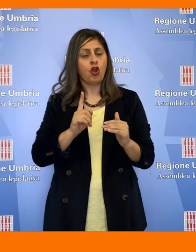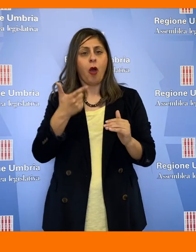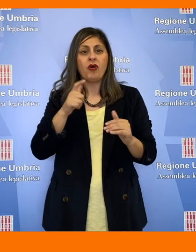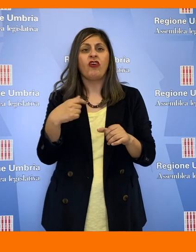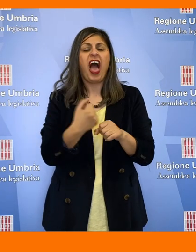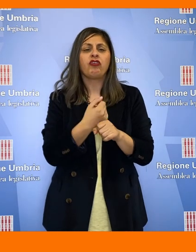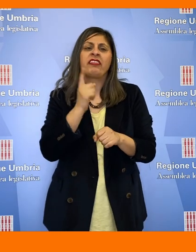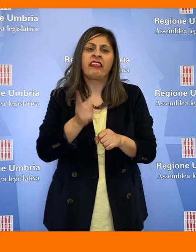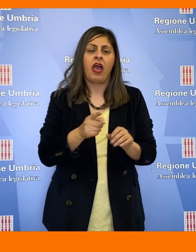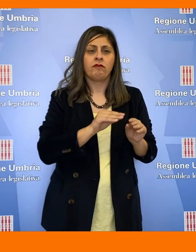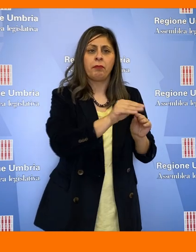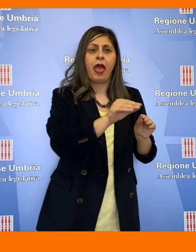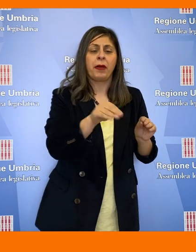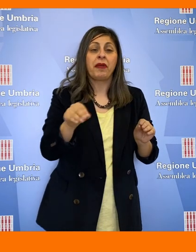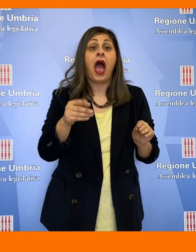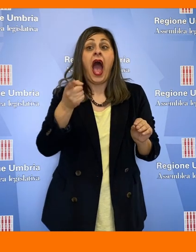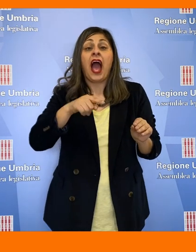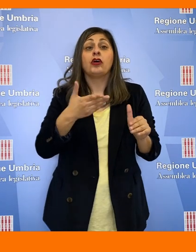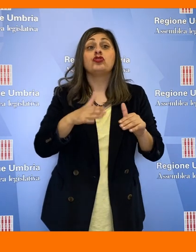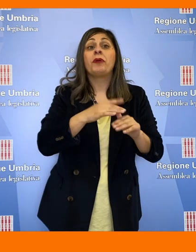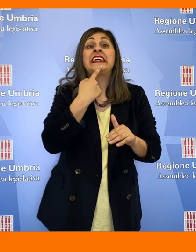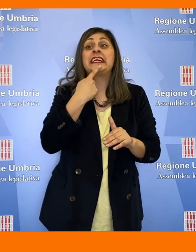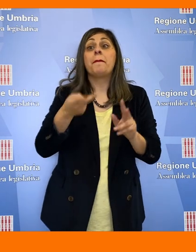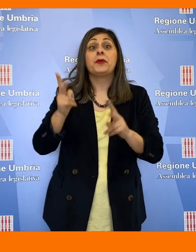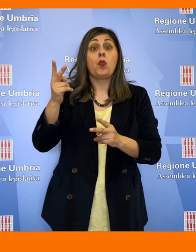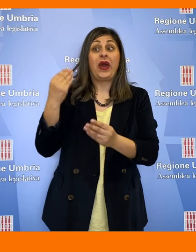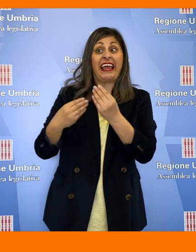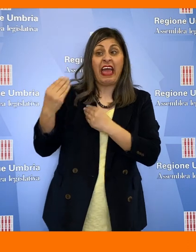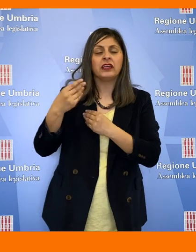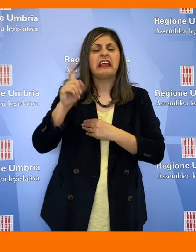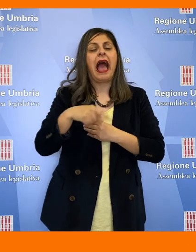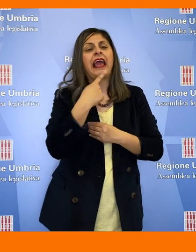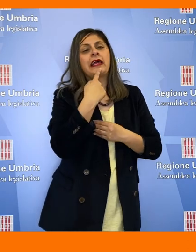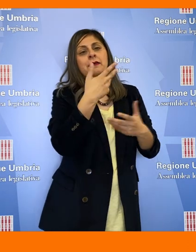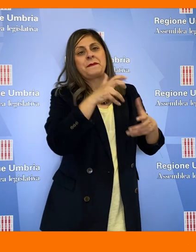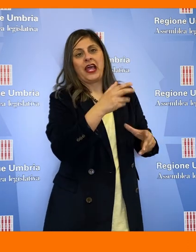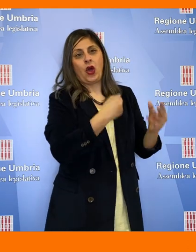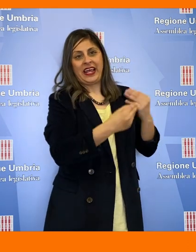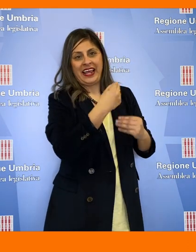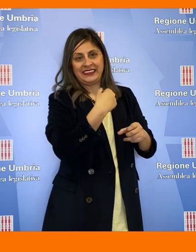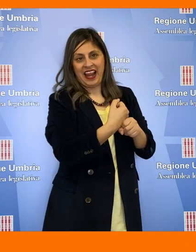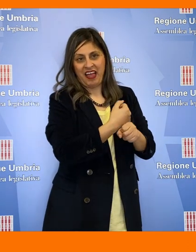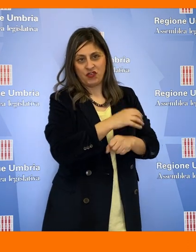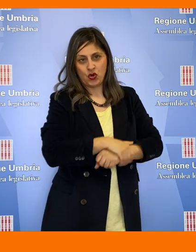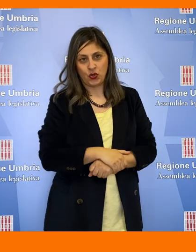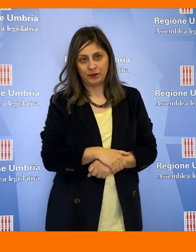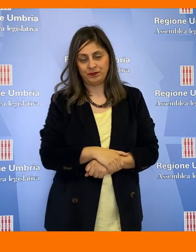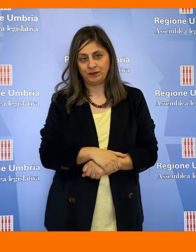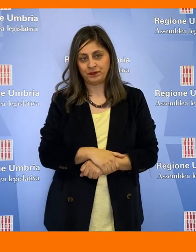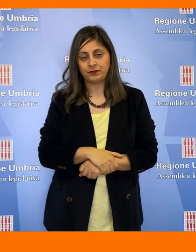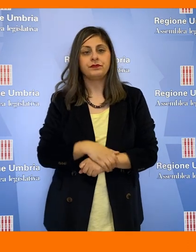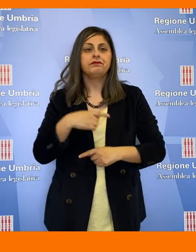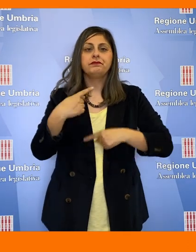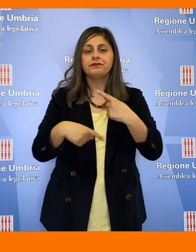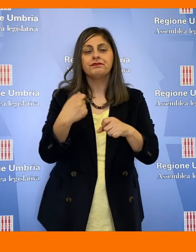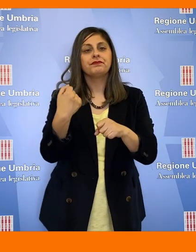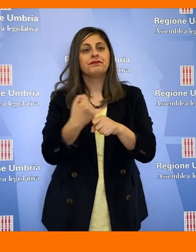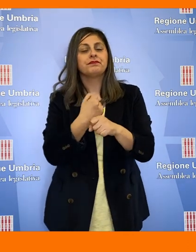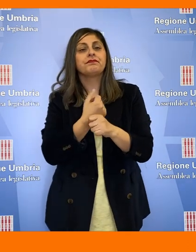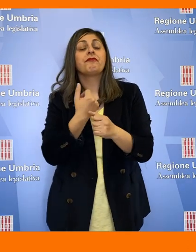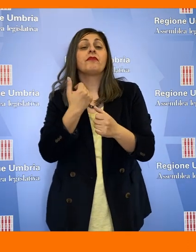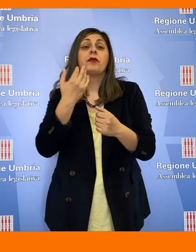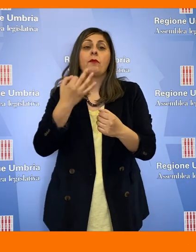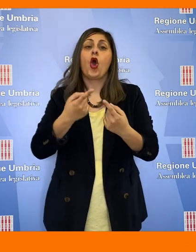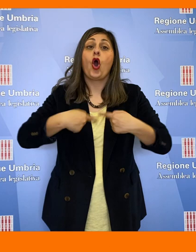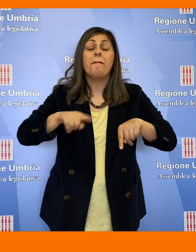collocamento di tutti i lavoratori, di quelli più richiesti dal mercato, come di quelli più deboli. Prosegue l'attività della